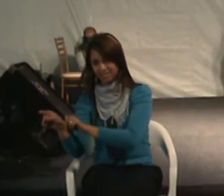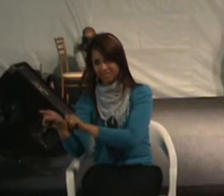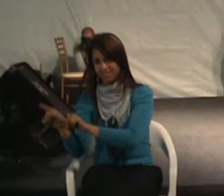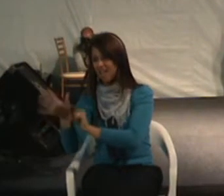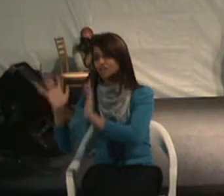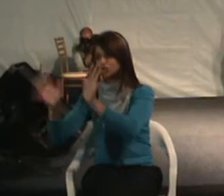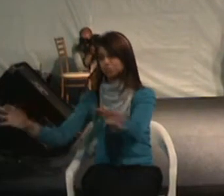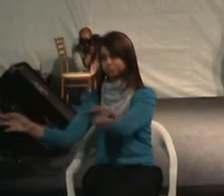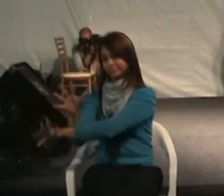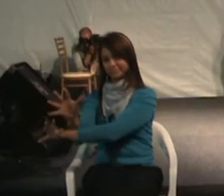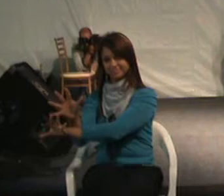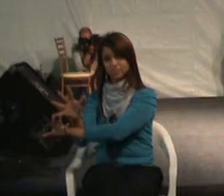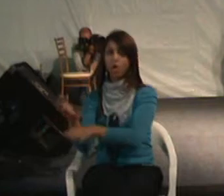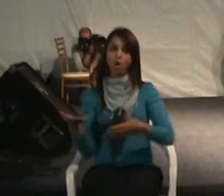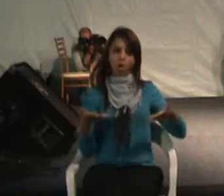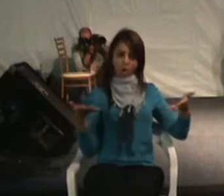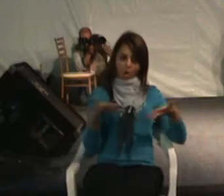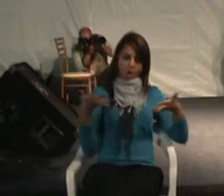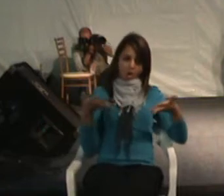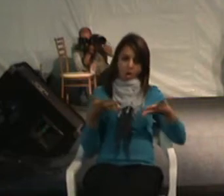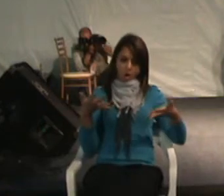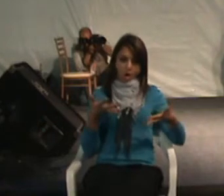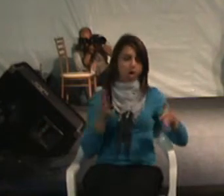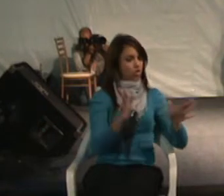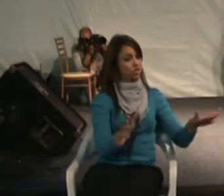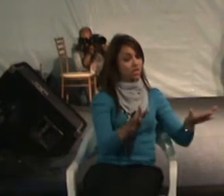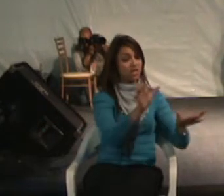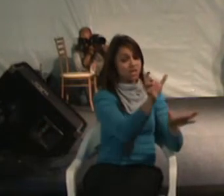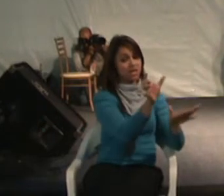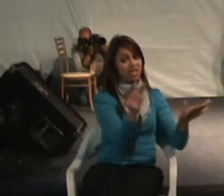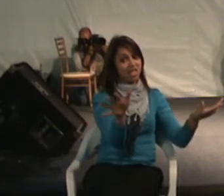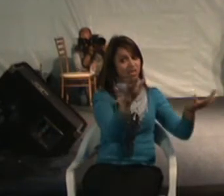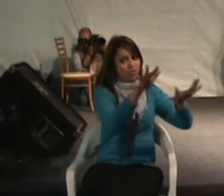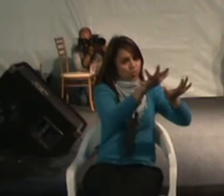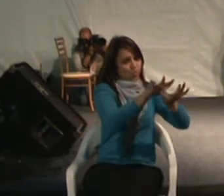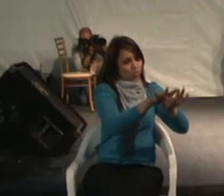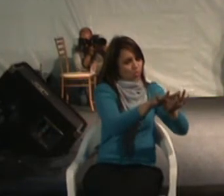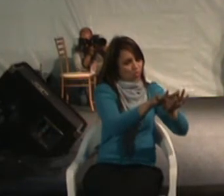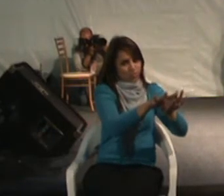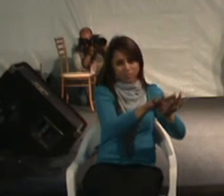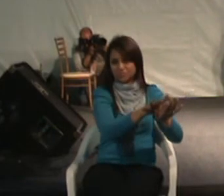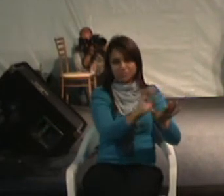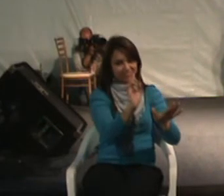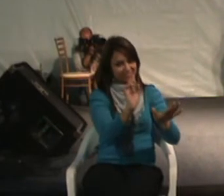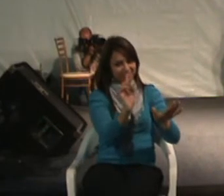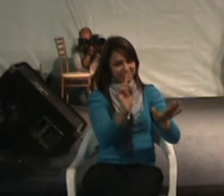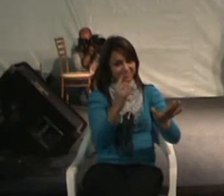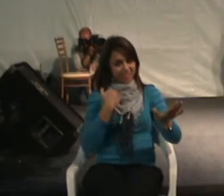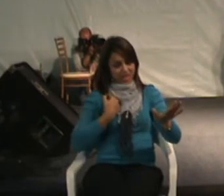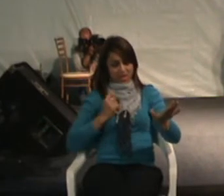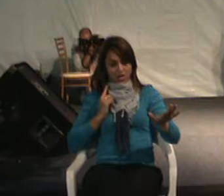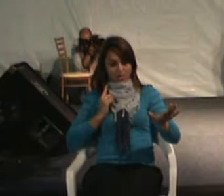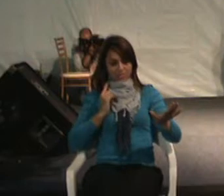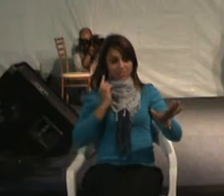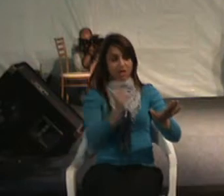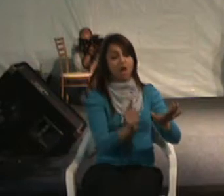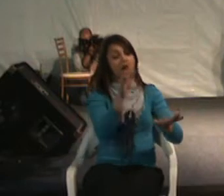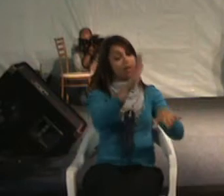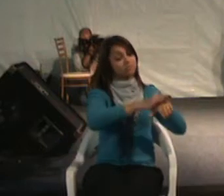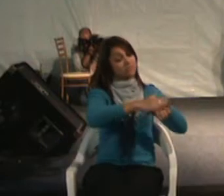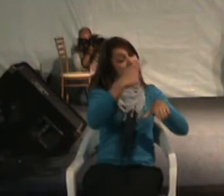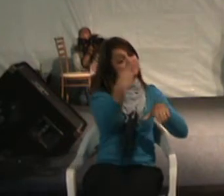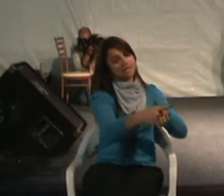Hoje, no conceito da inclusão, o que que acontece? É a